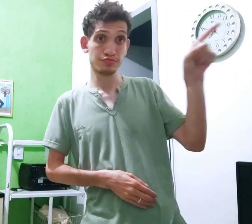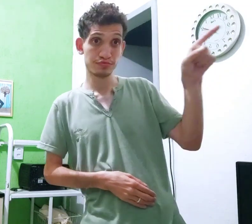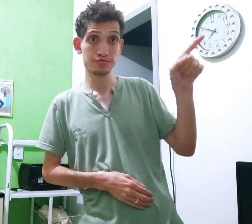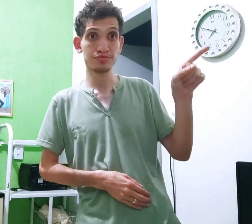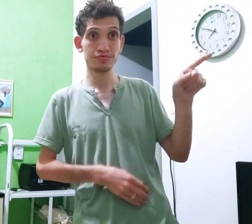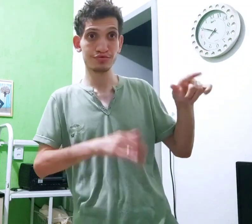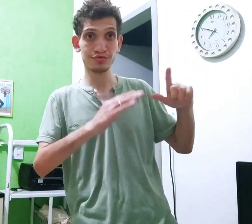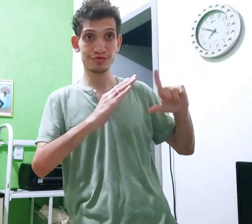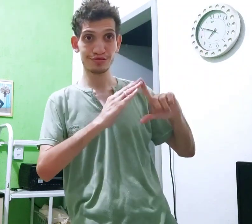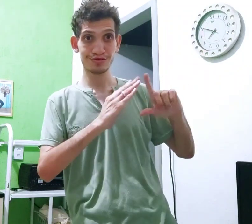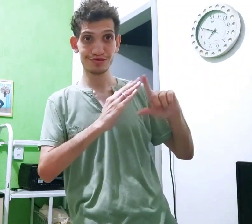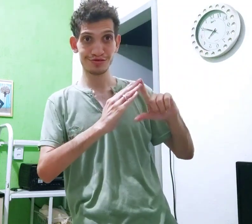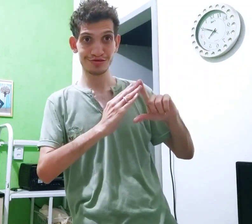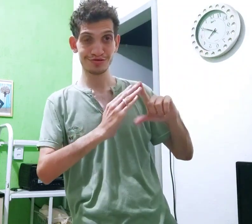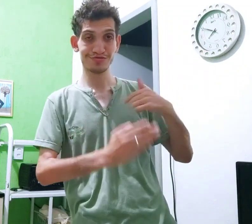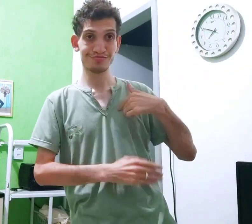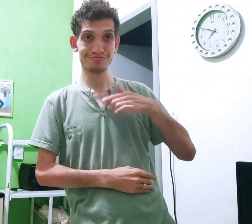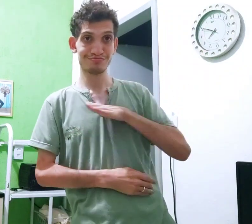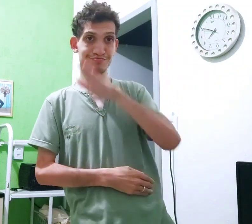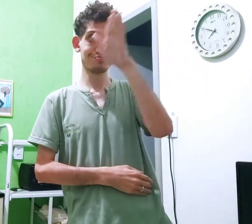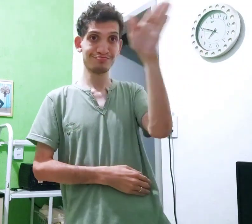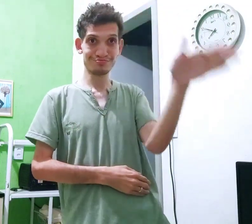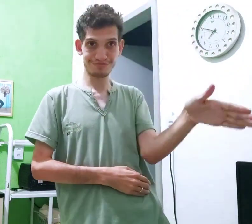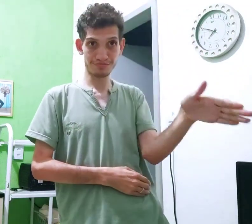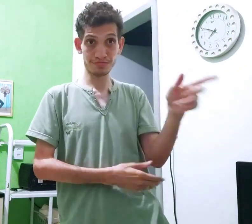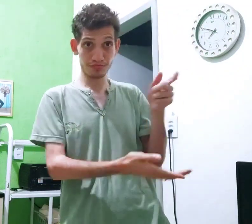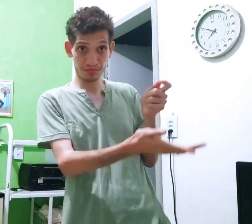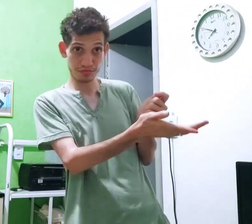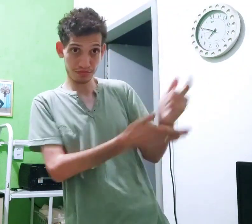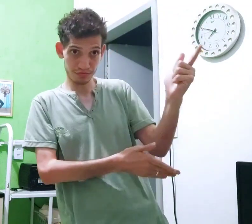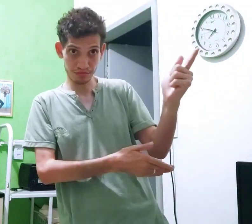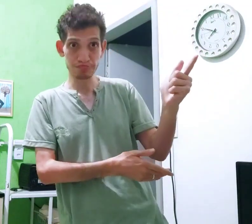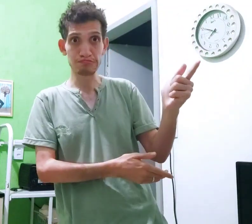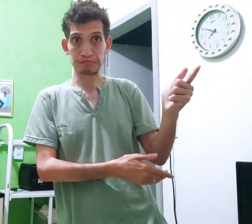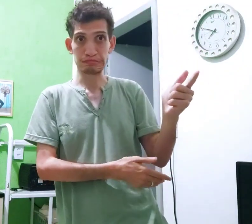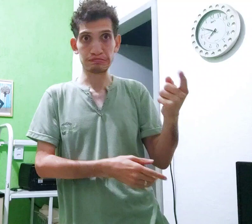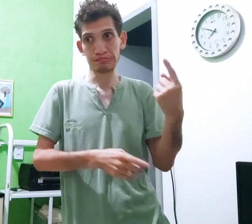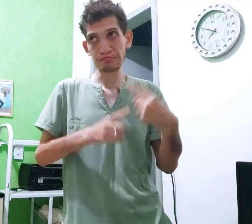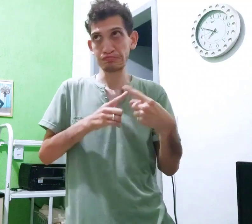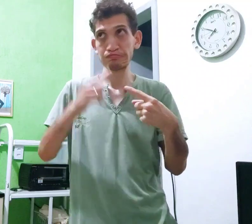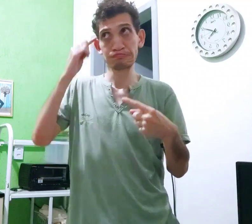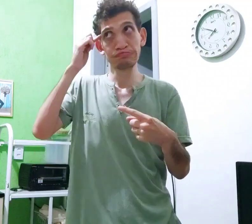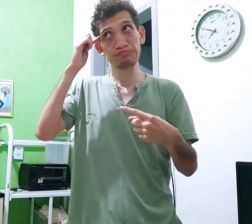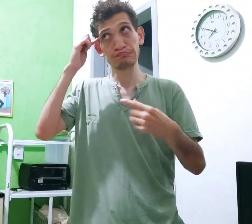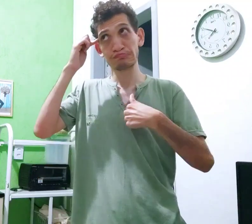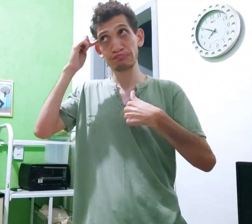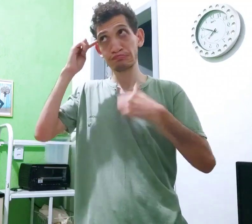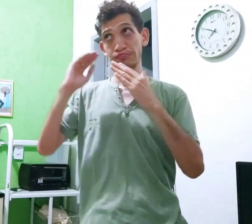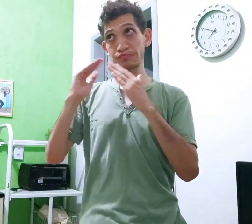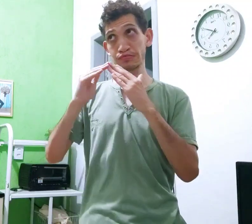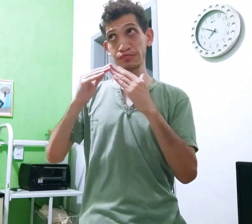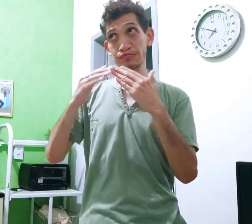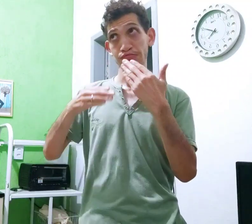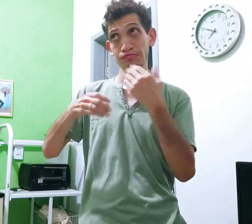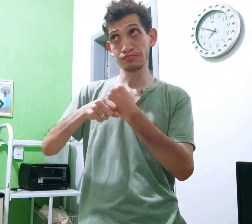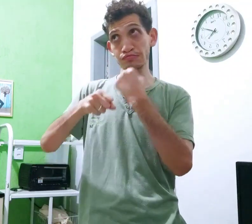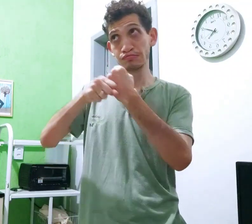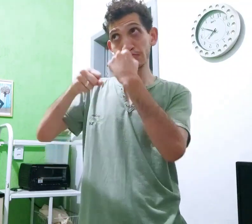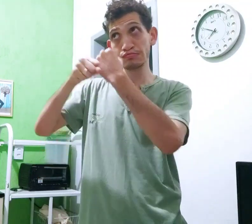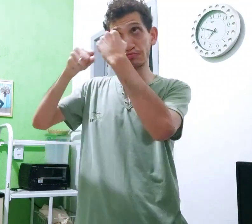Lá numa loja Eu fui Comprar Porque eu pensei Casa,